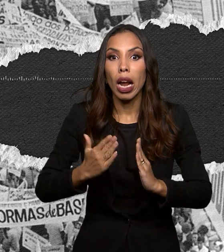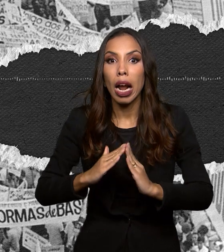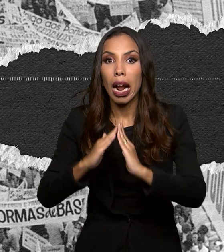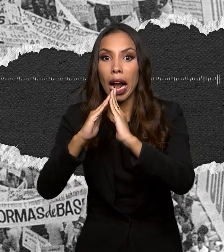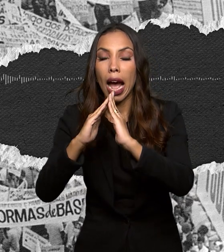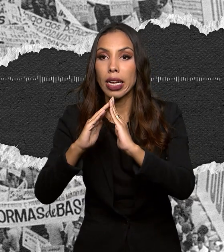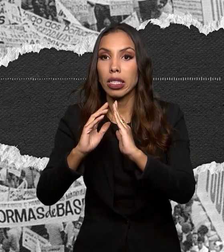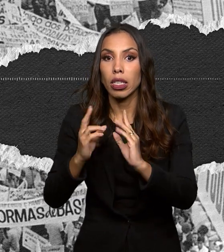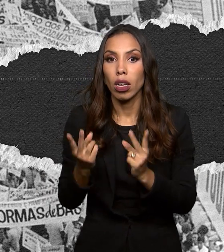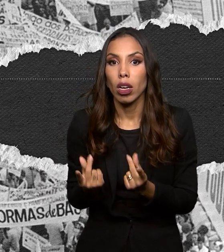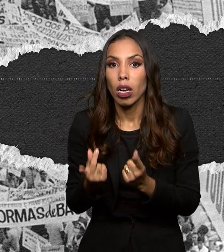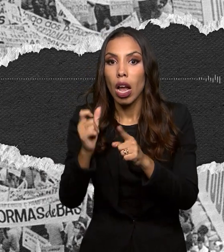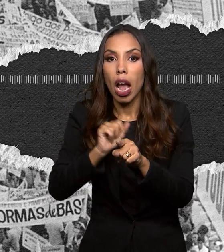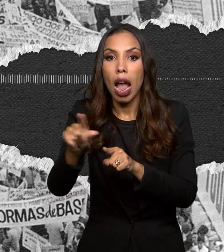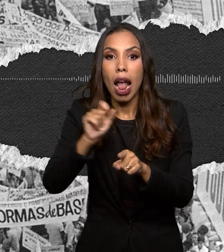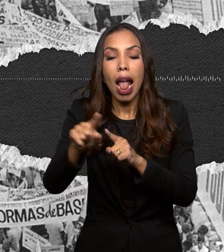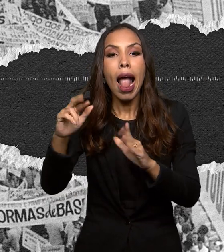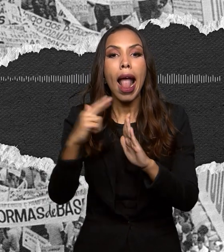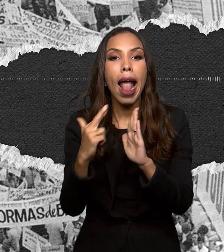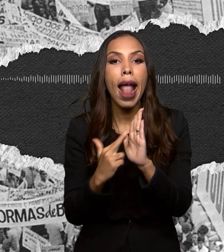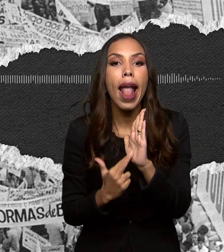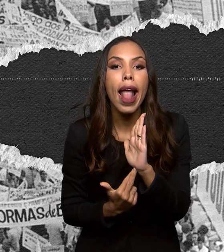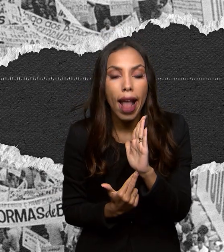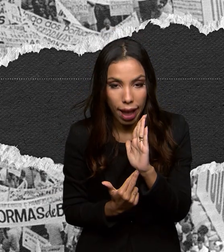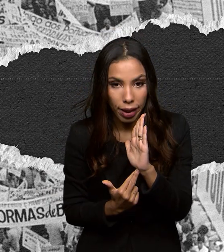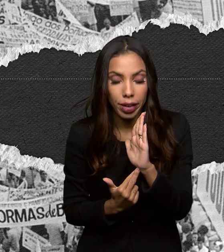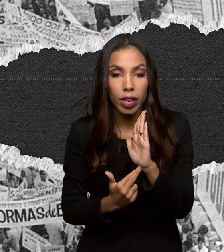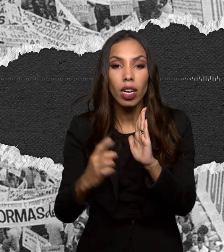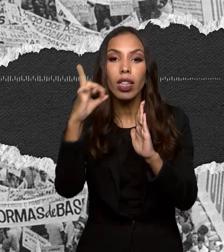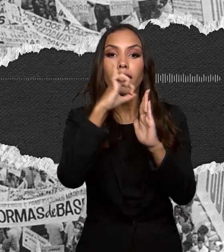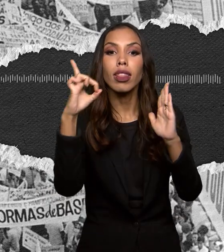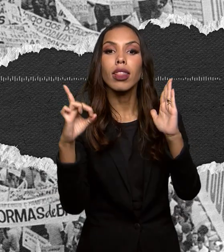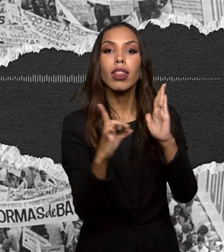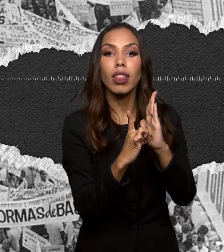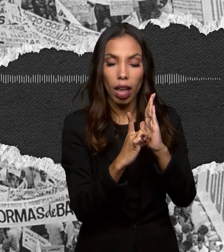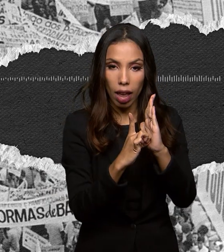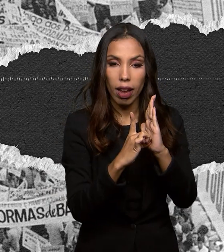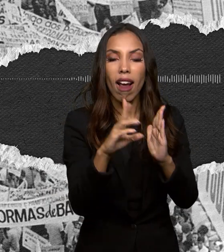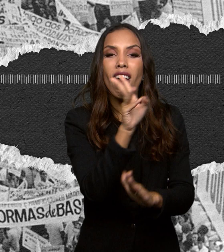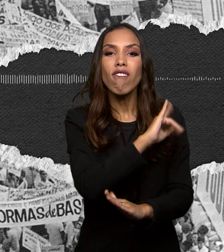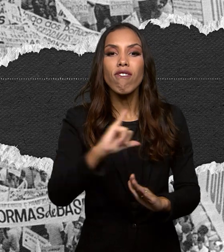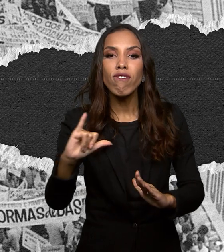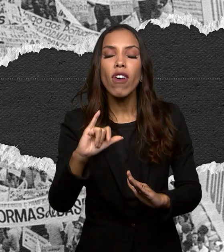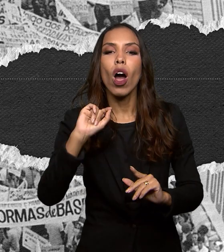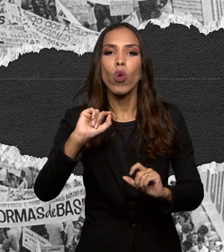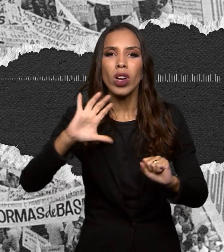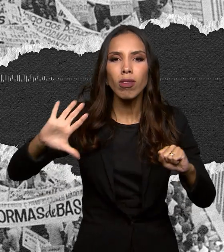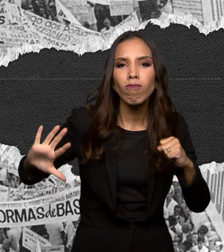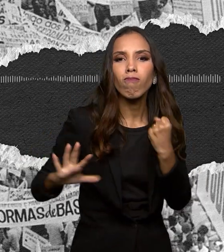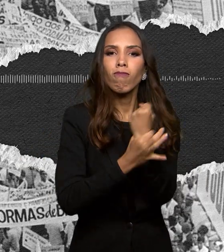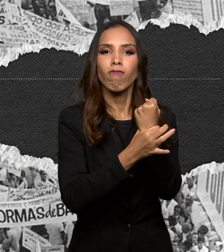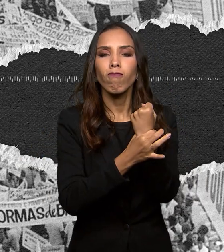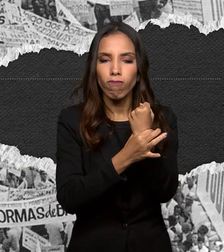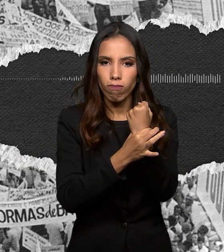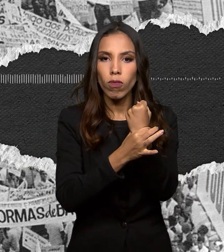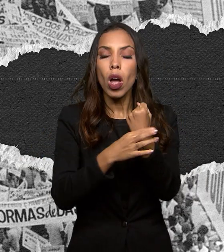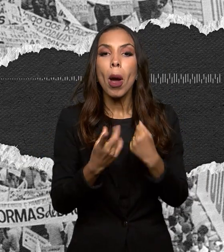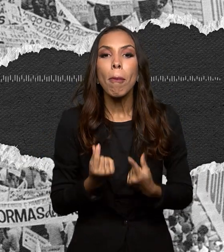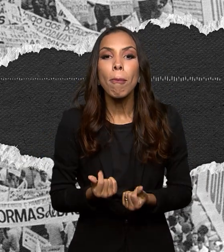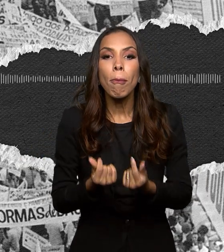o preço dos aluguéis. Trata-se do decreto que vai regulamentar o preço extorsivo e